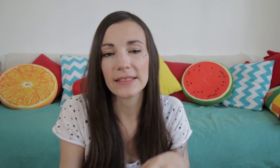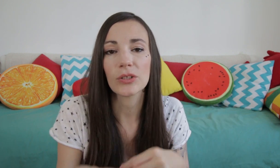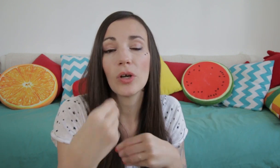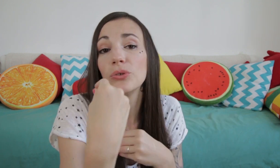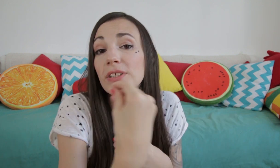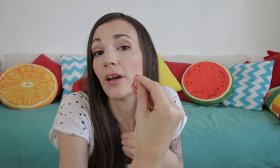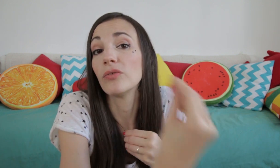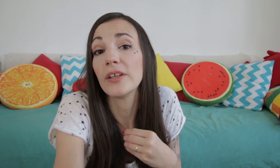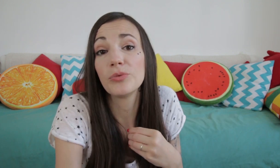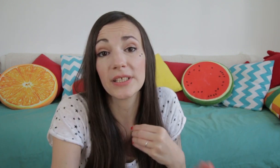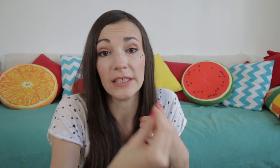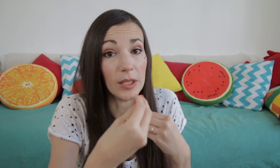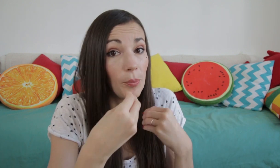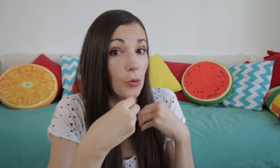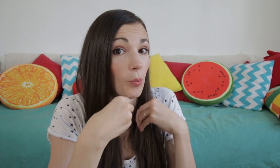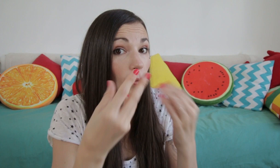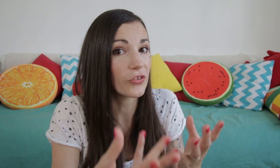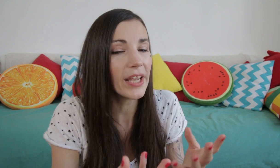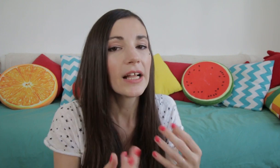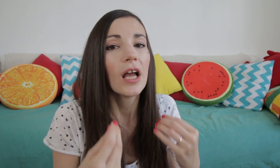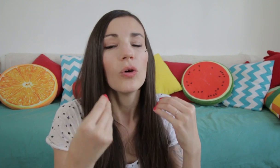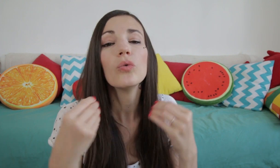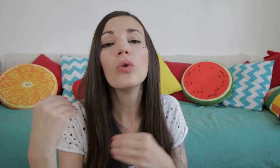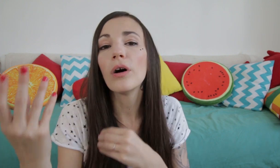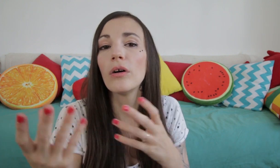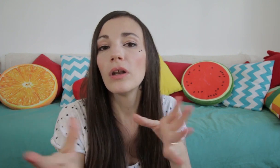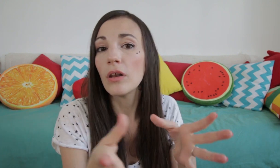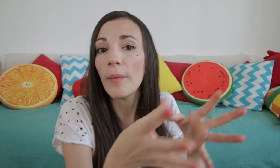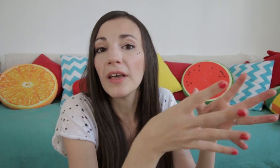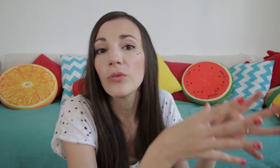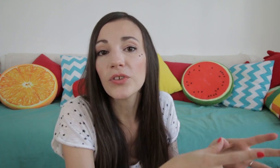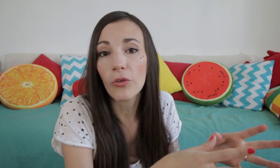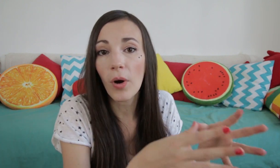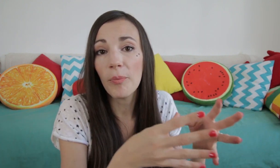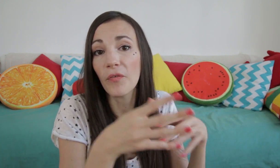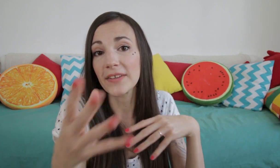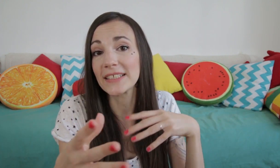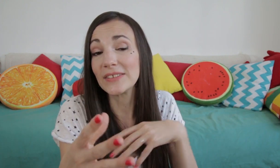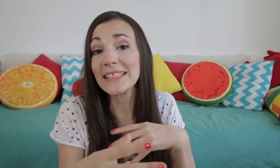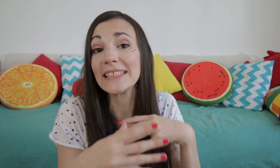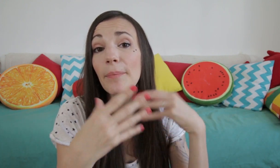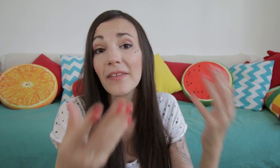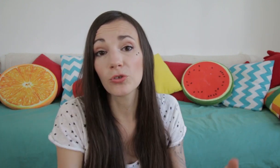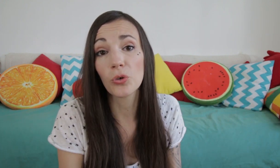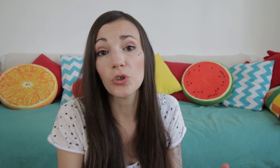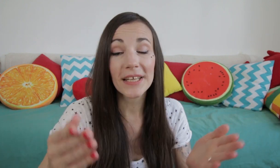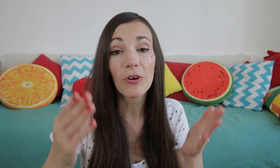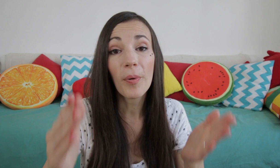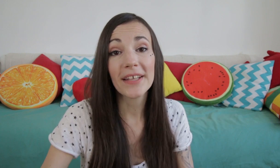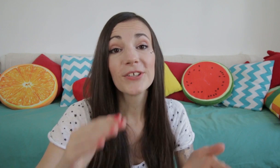C'est à dire soit lui donner un nouvel objet qu'il peut manger ou l'amener à un autre endroit pour faire une activité qui n'est pas dangereuse. Pour qu'il comprenne